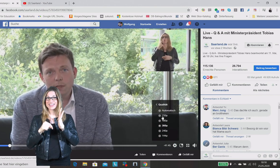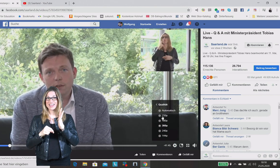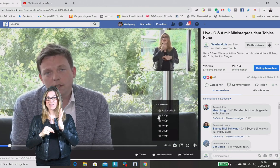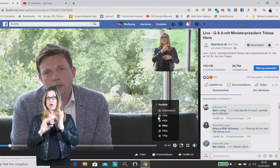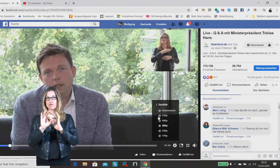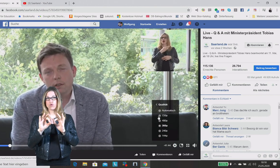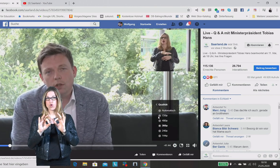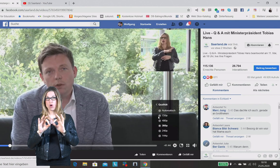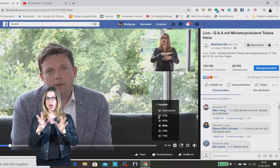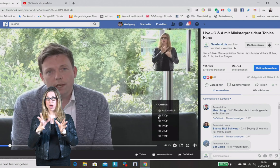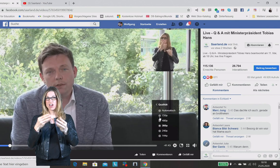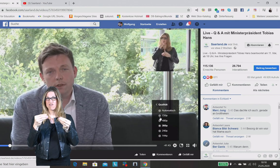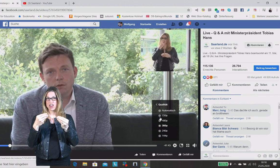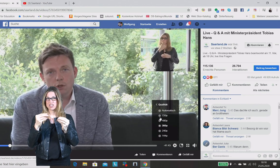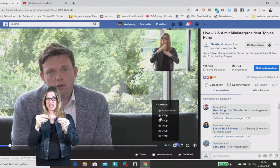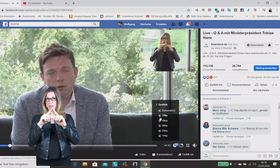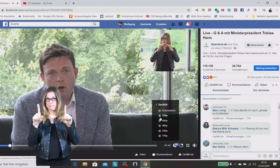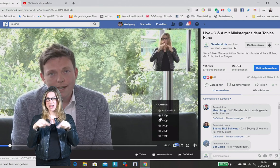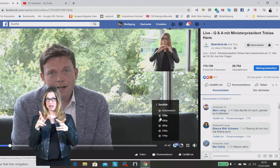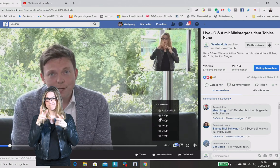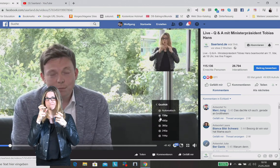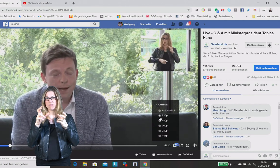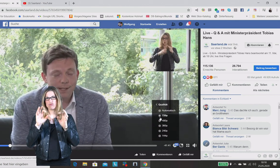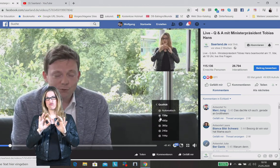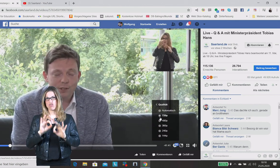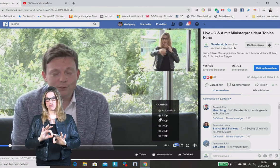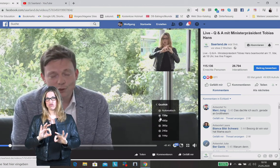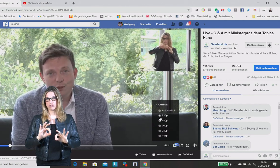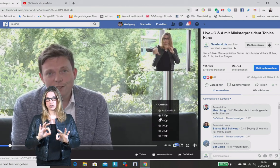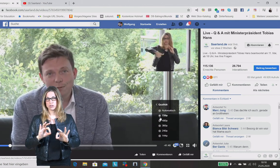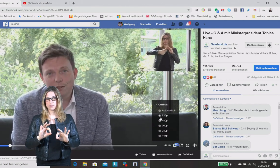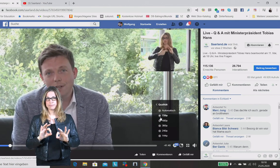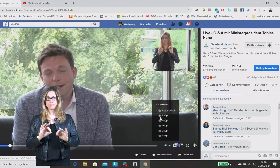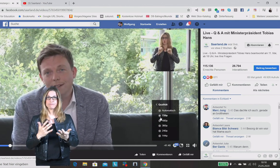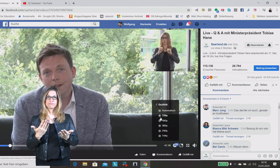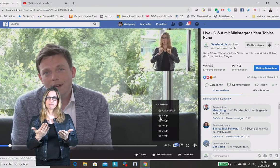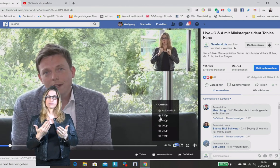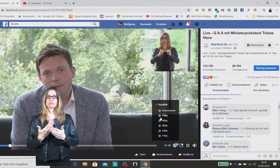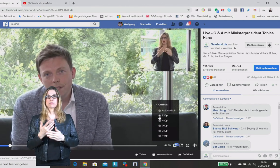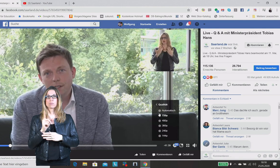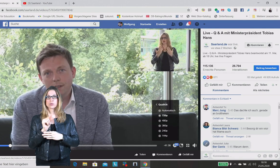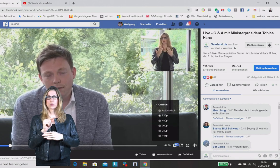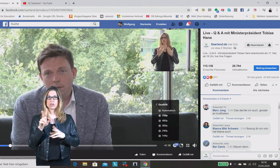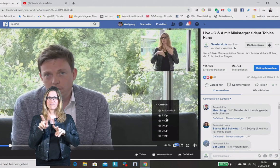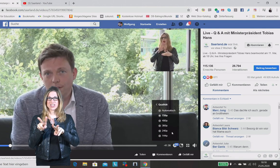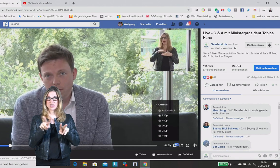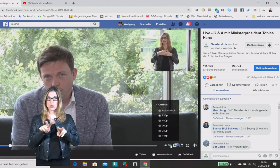wird die Qualität. Also auch hier sehen, auf das Video drücken, nach dem